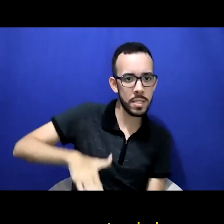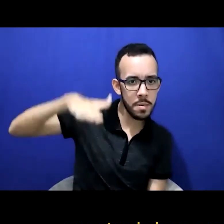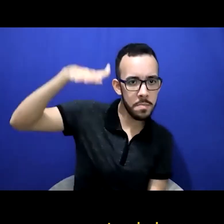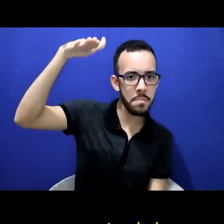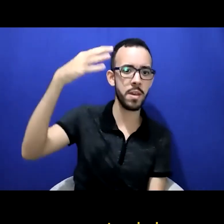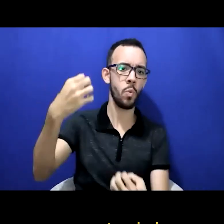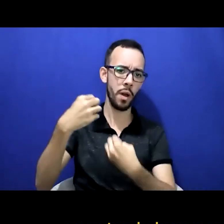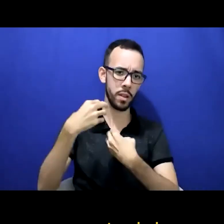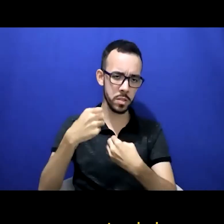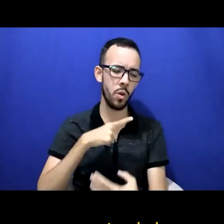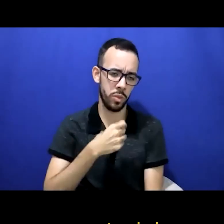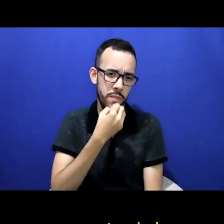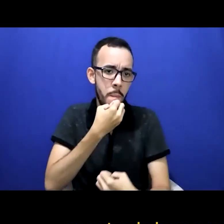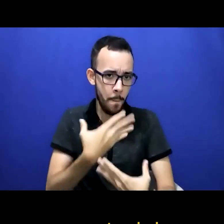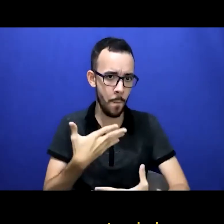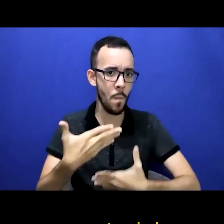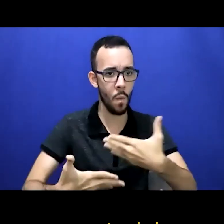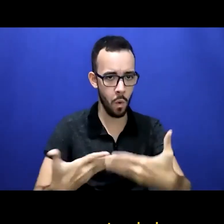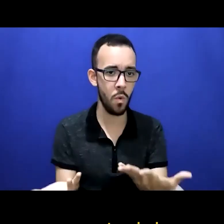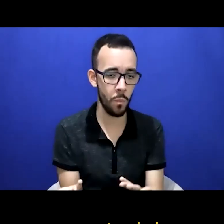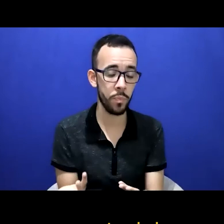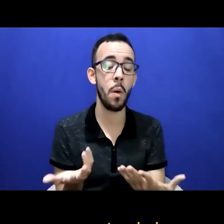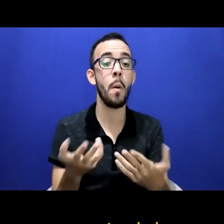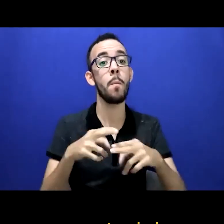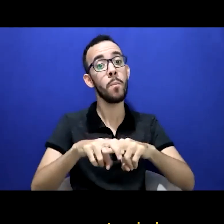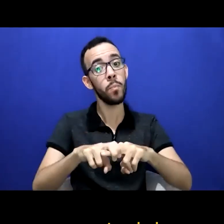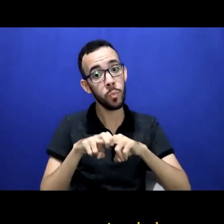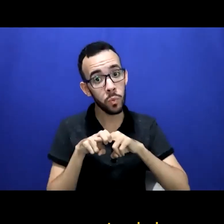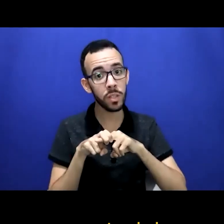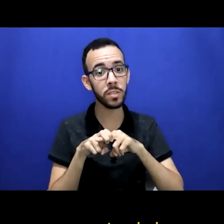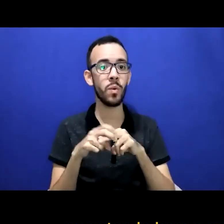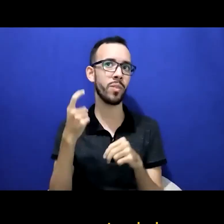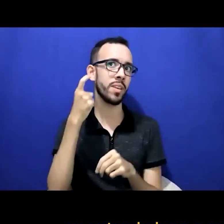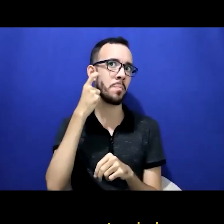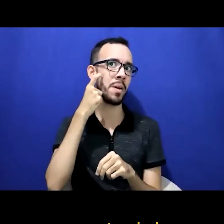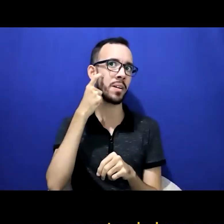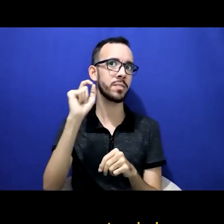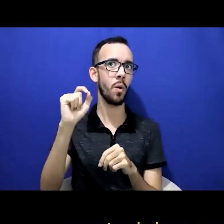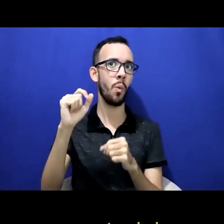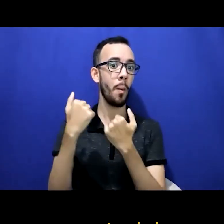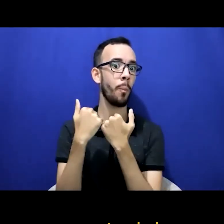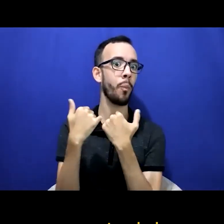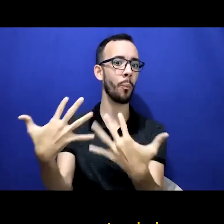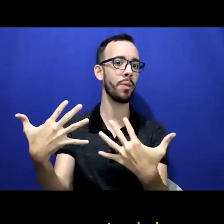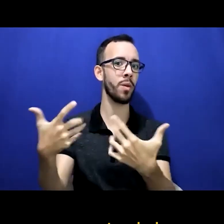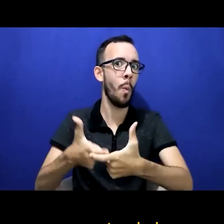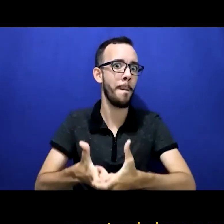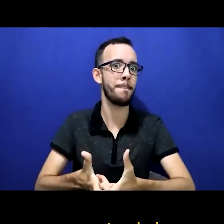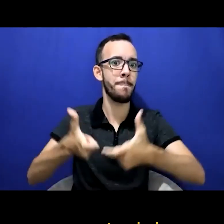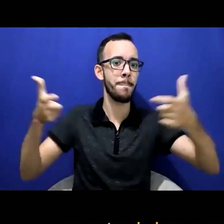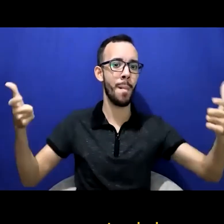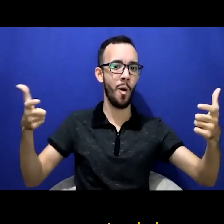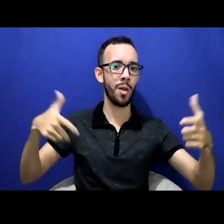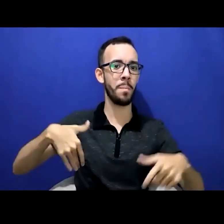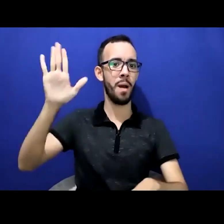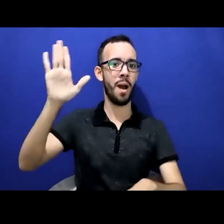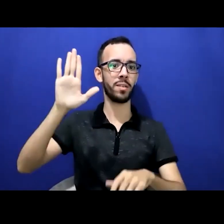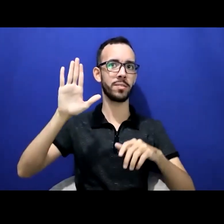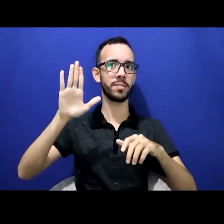português fui criado desde pequeno e tive uma educação de base muito boa